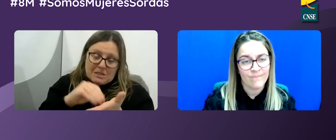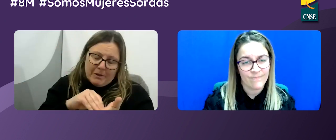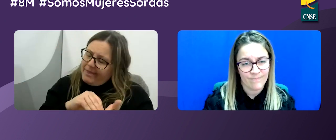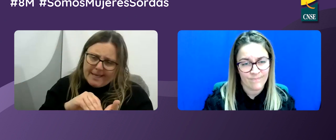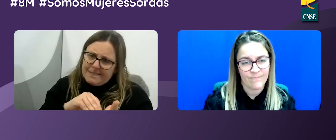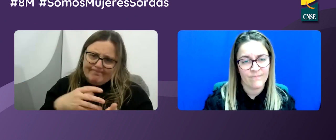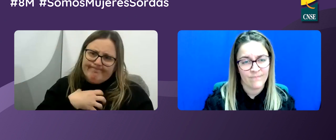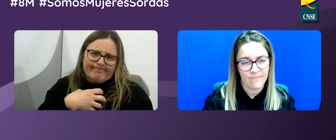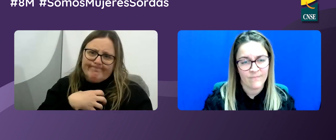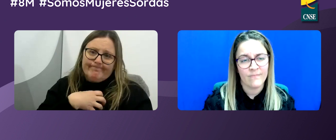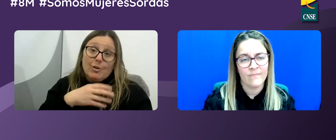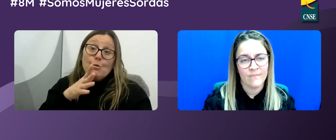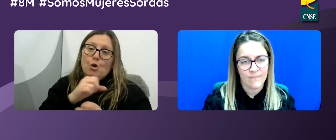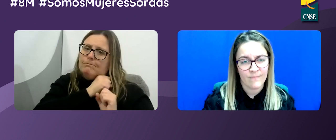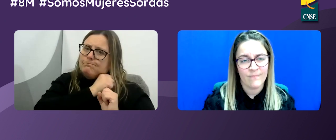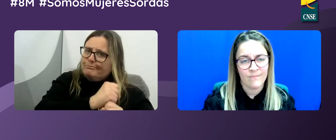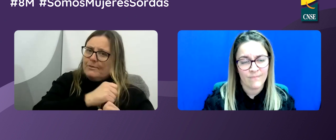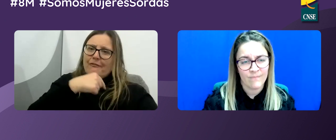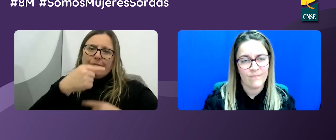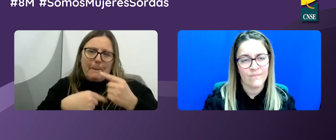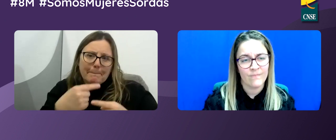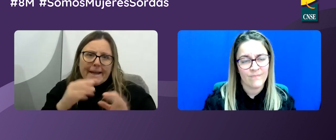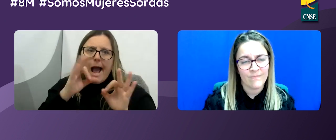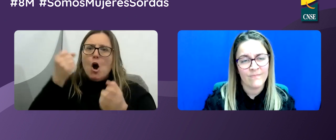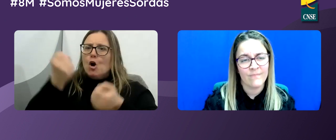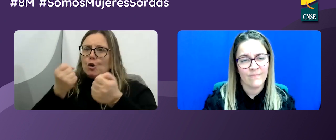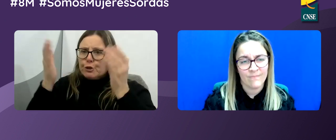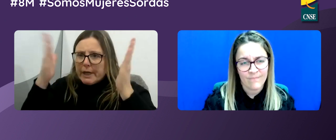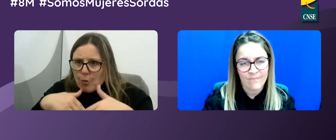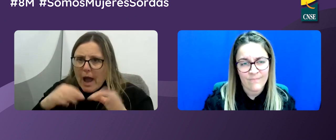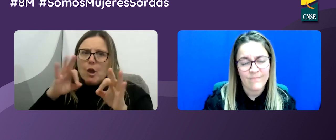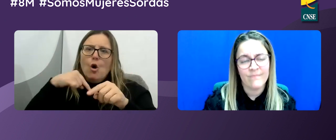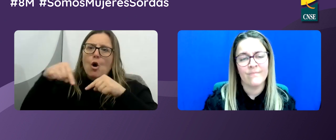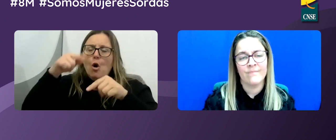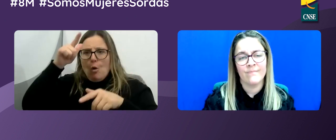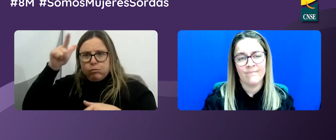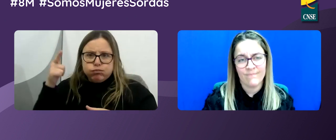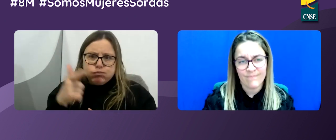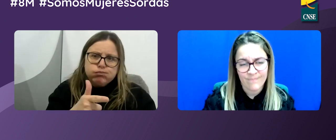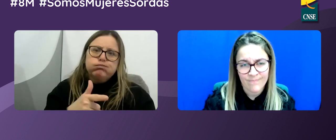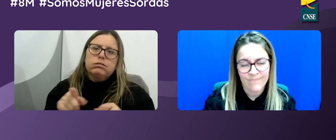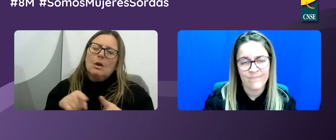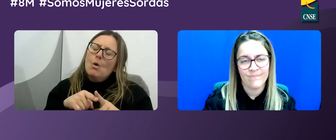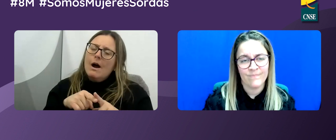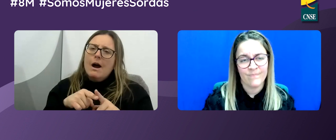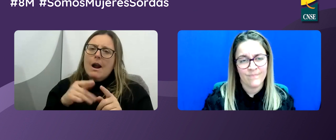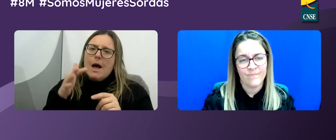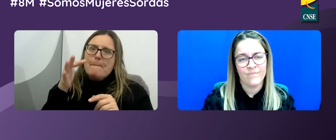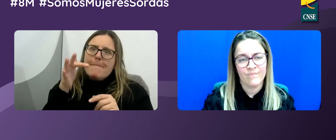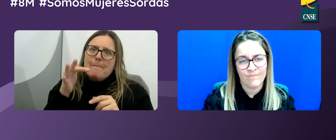ellas, pero muchas veces no pueden porque dependen de familiares, no tienen coche, viven muy lejos